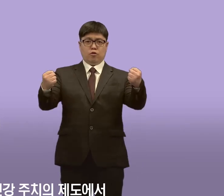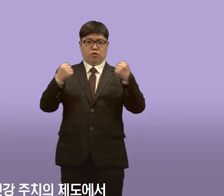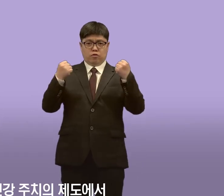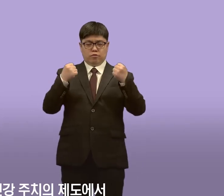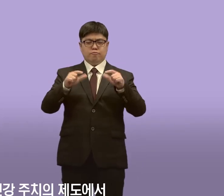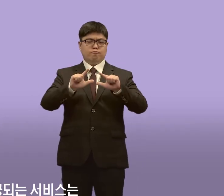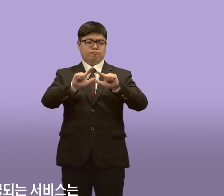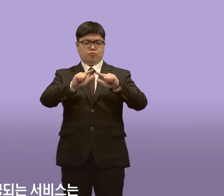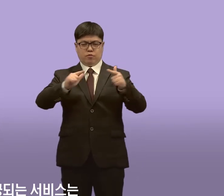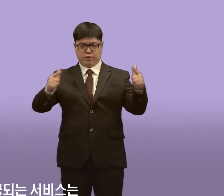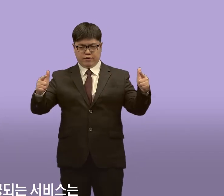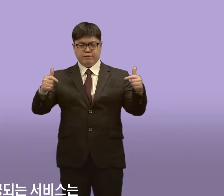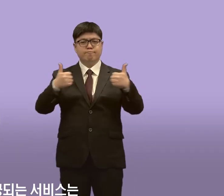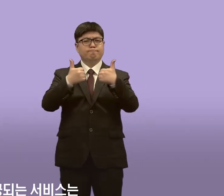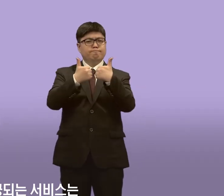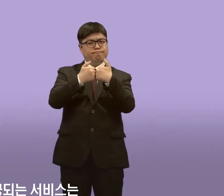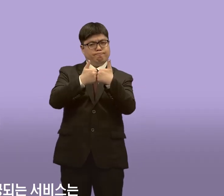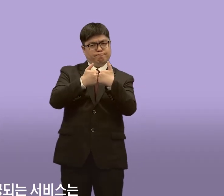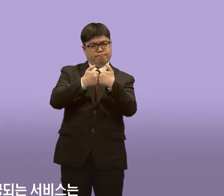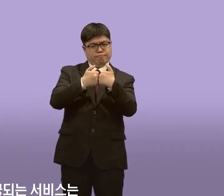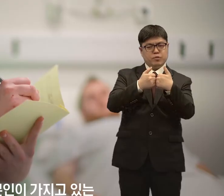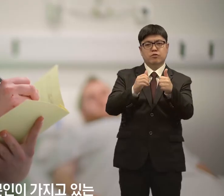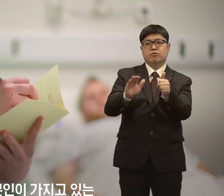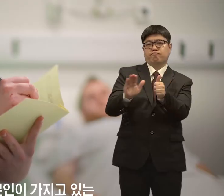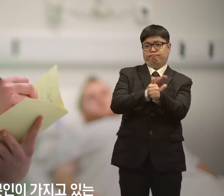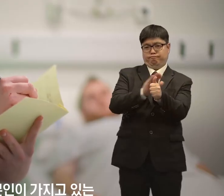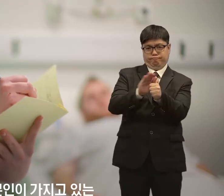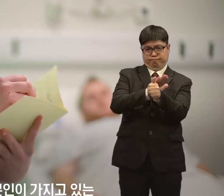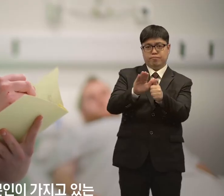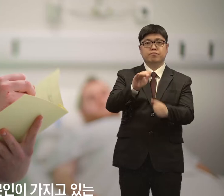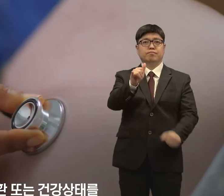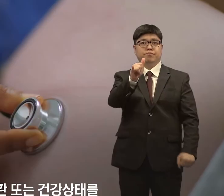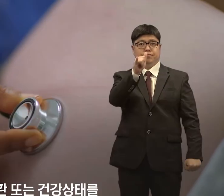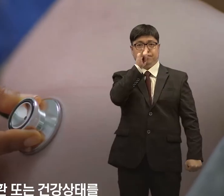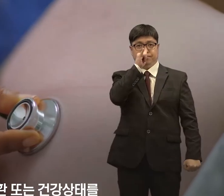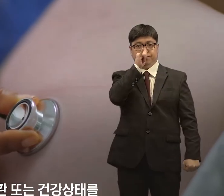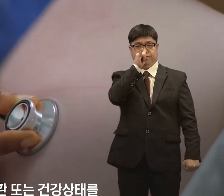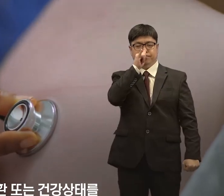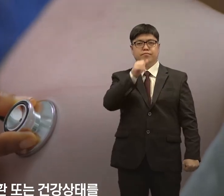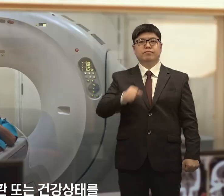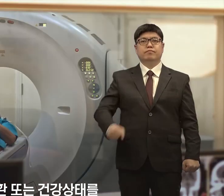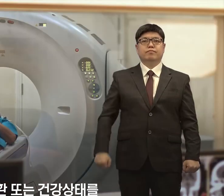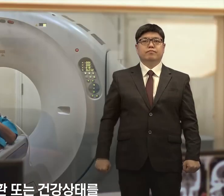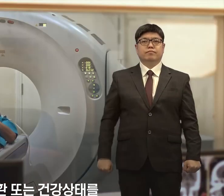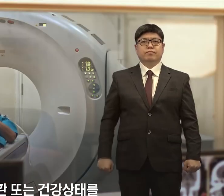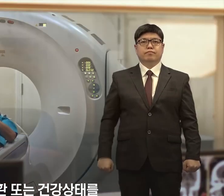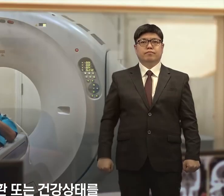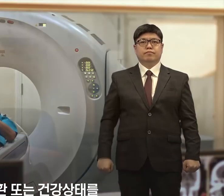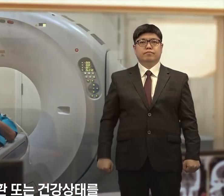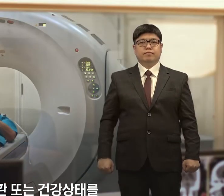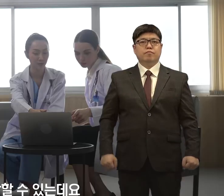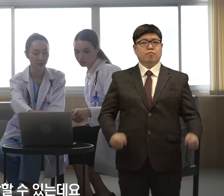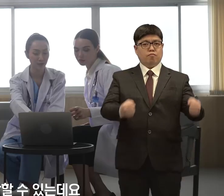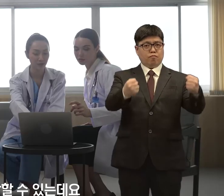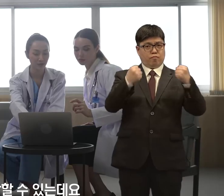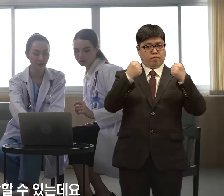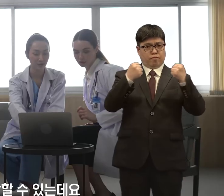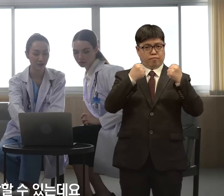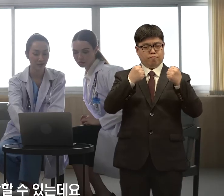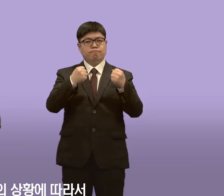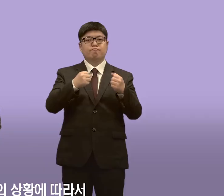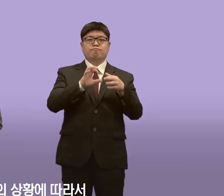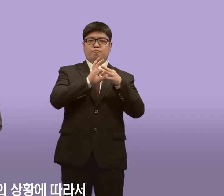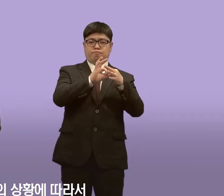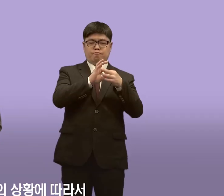장애인건강주치제도에서 제공되는 서비스는 현재 본인이 가지고 있는 만성질환 또는 건강상태를 상담할 수